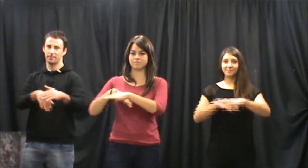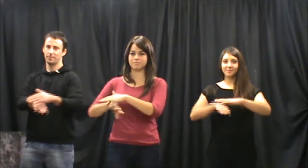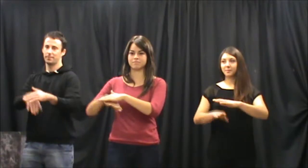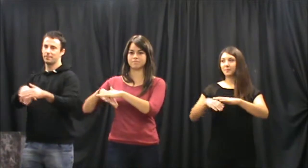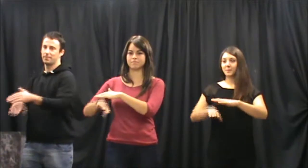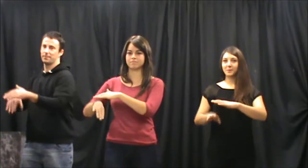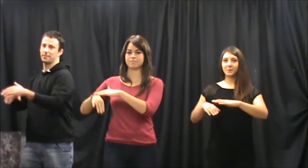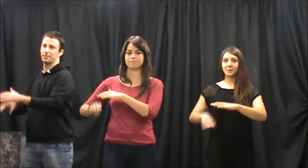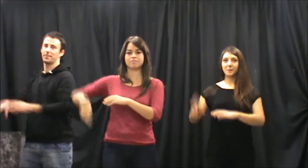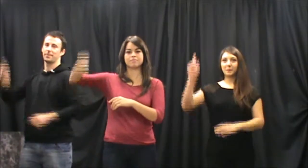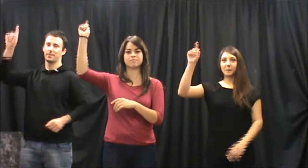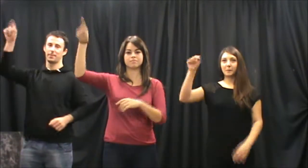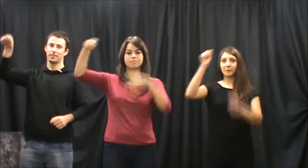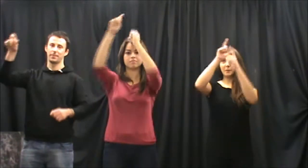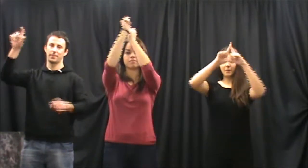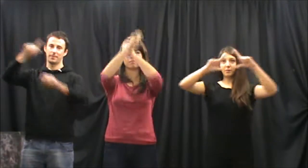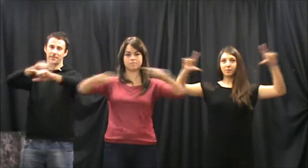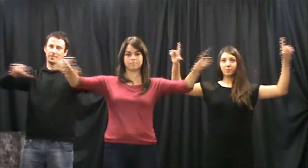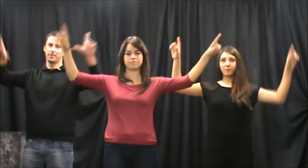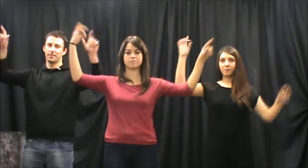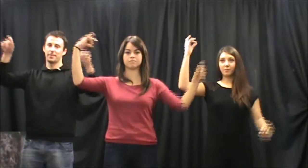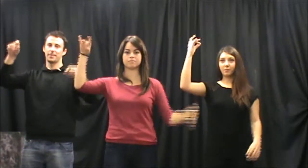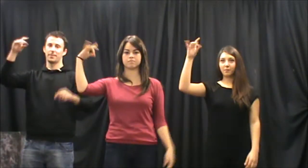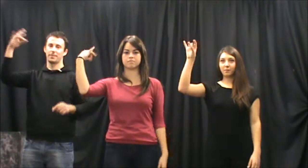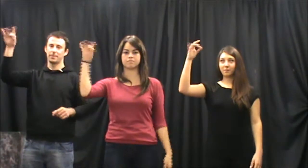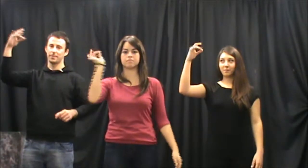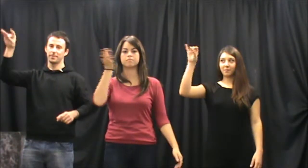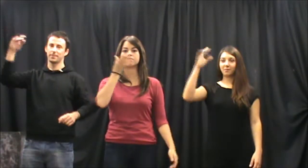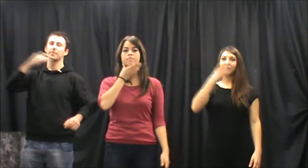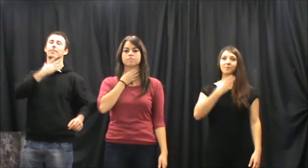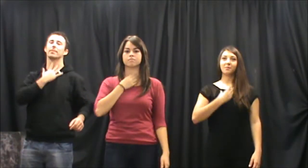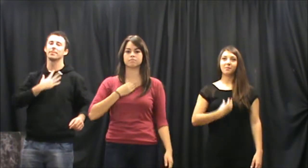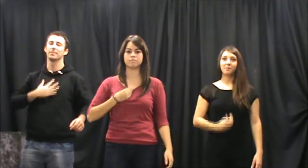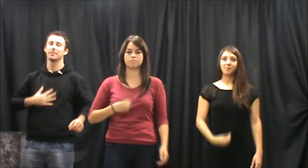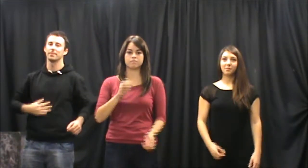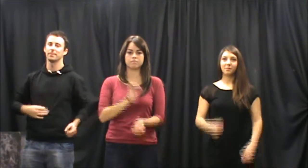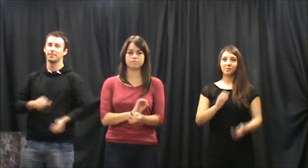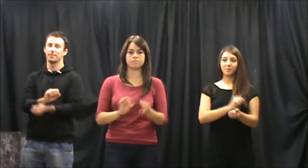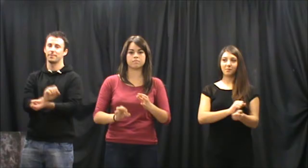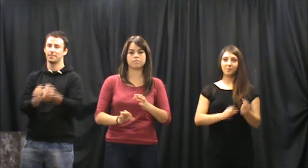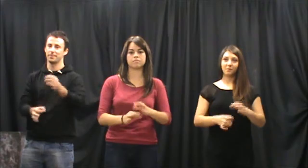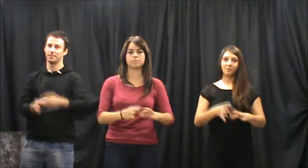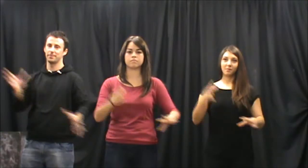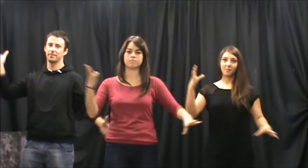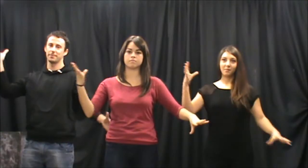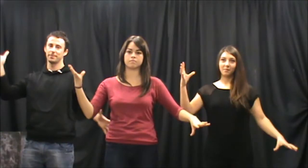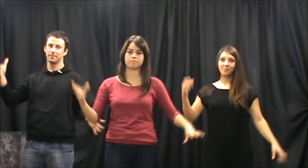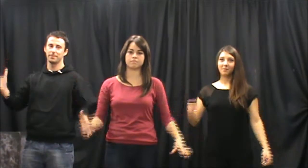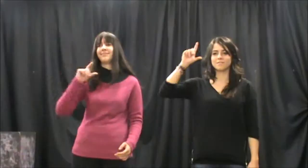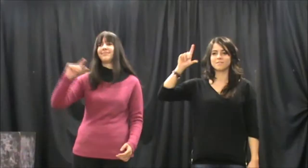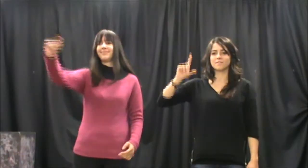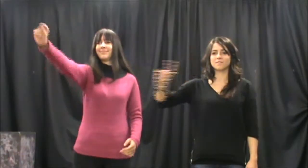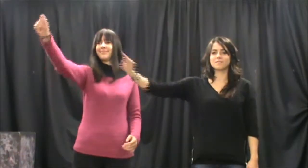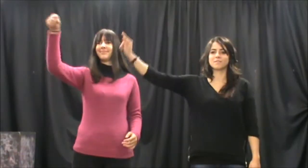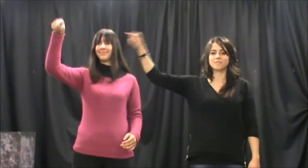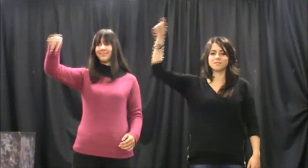traficat mil somnis i una il·lusió. L'esperança lluny d'aquí,